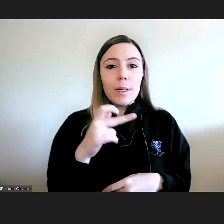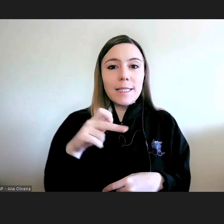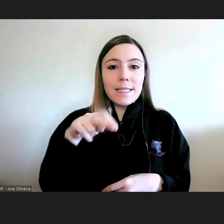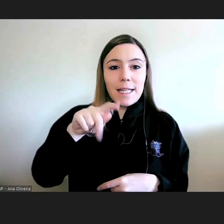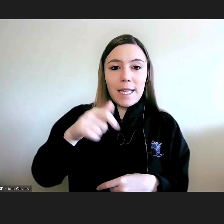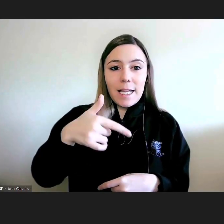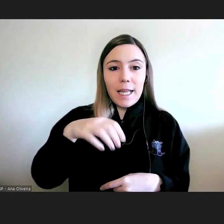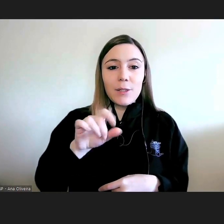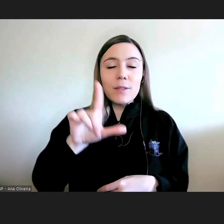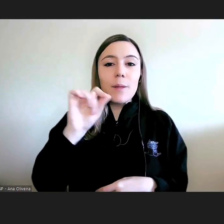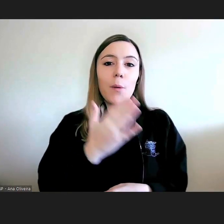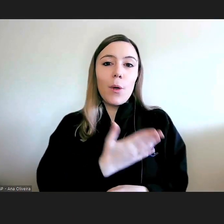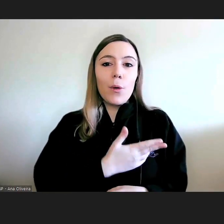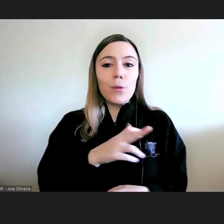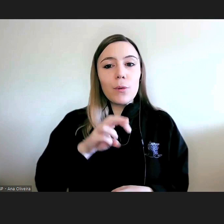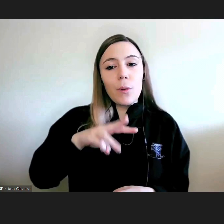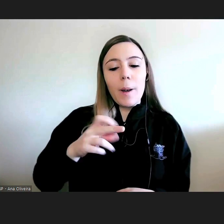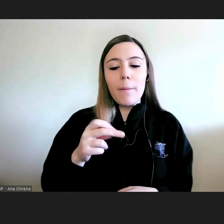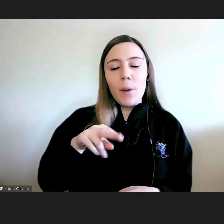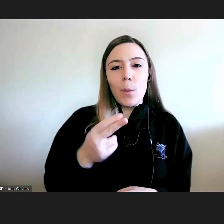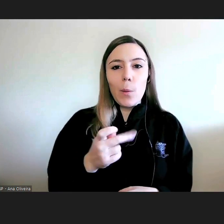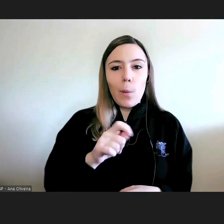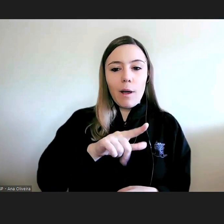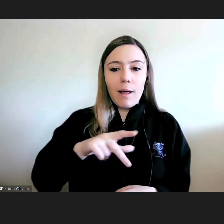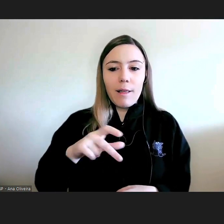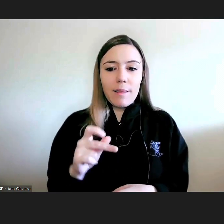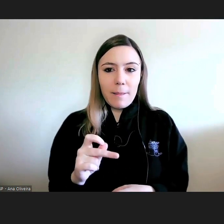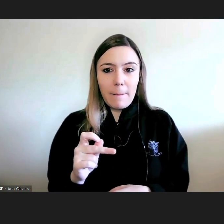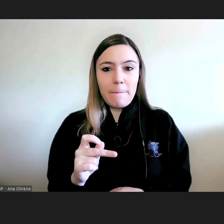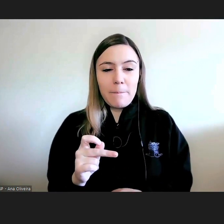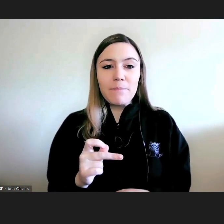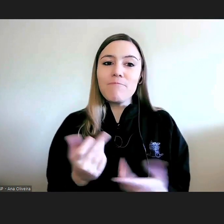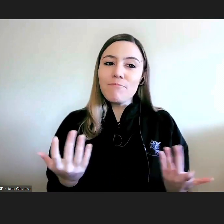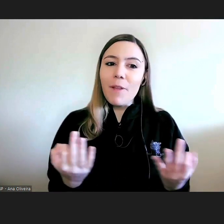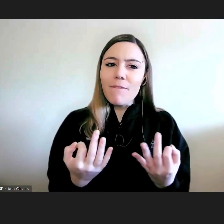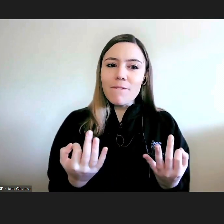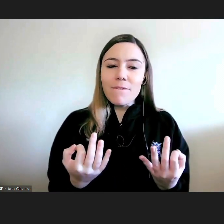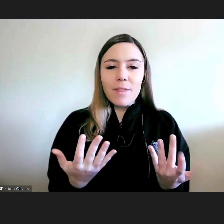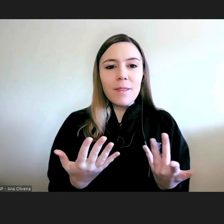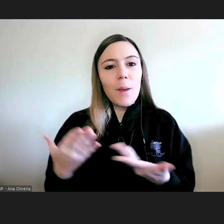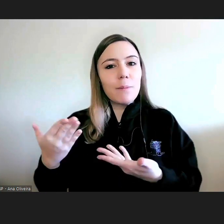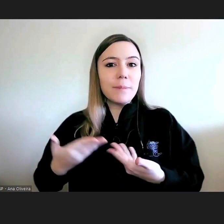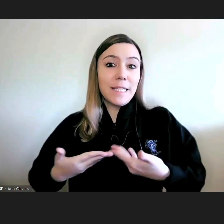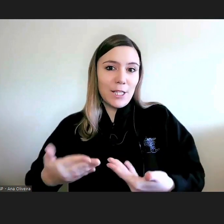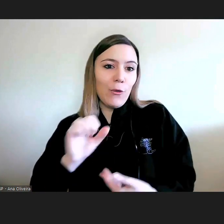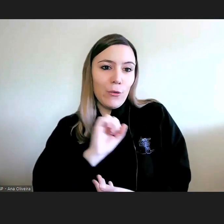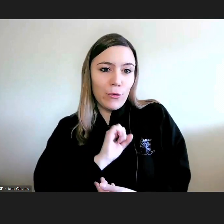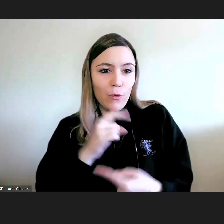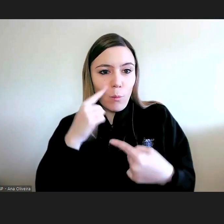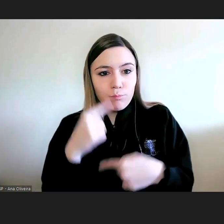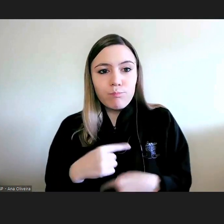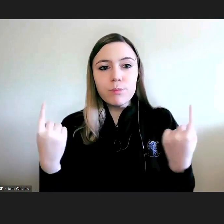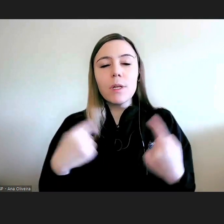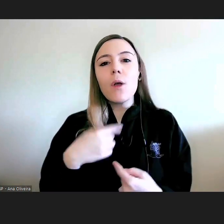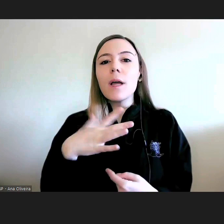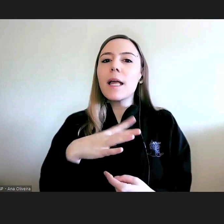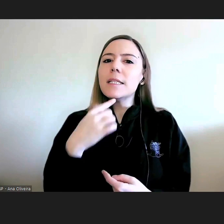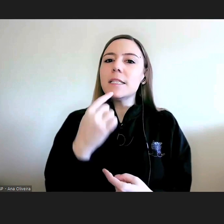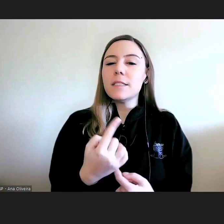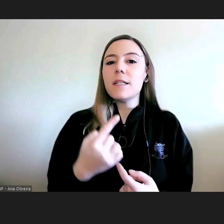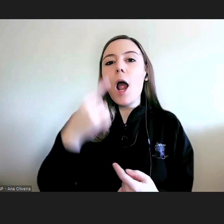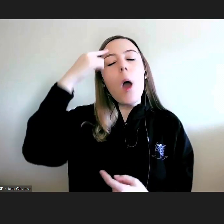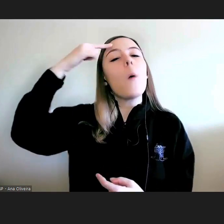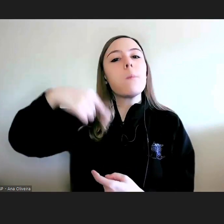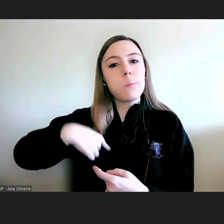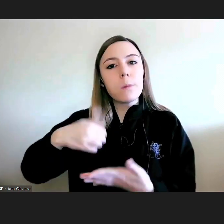Doutora Manuela, que generosamente fez a minha apresentação. Eu ia só dizer que sei a minha colaboração com